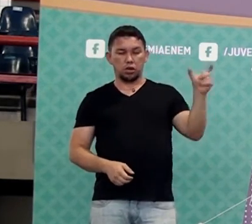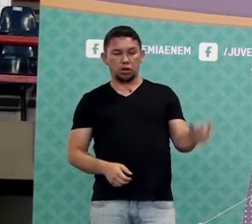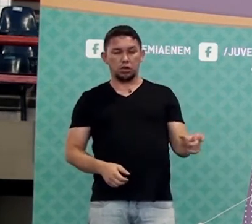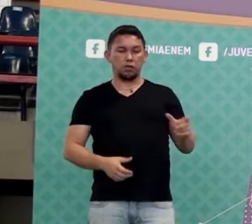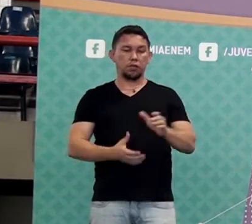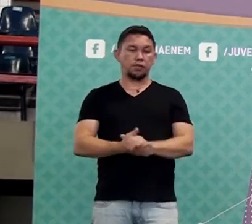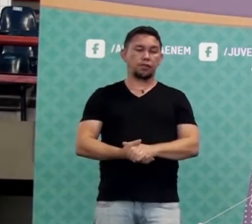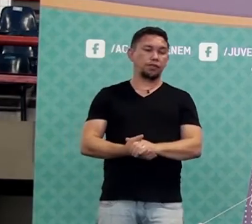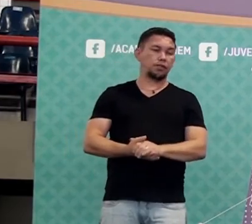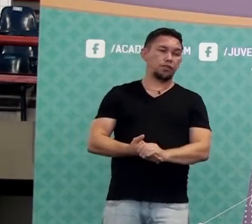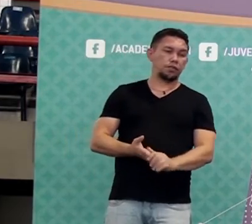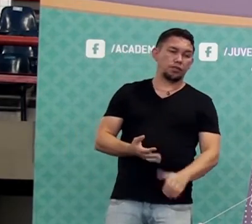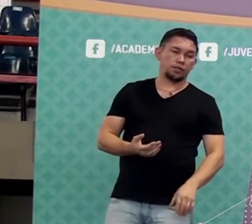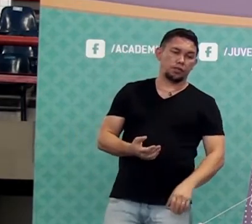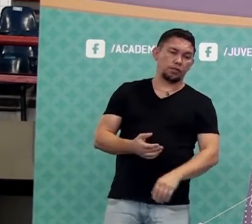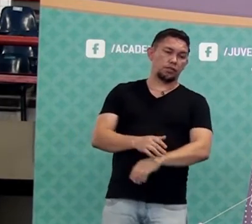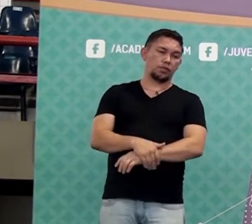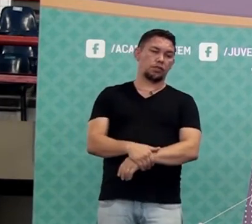10 segundos.